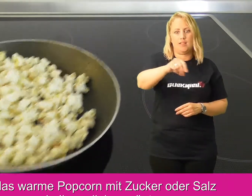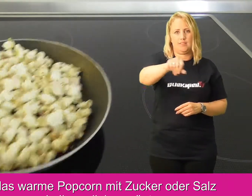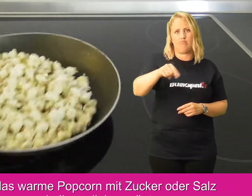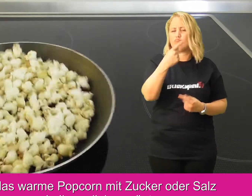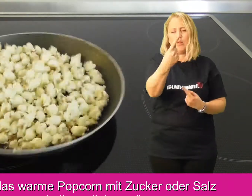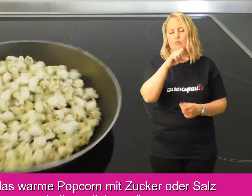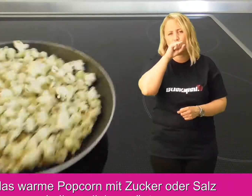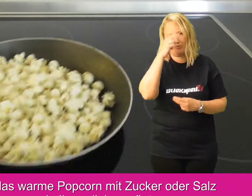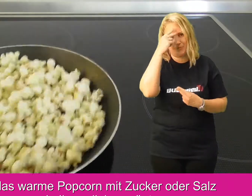mögt.